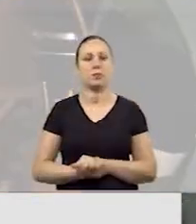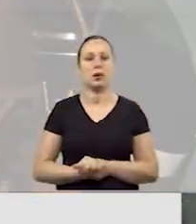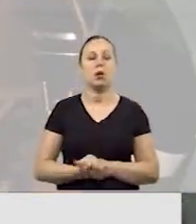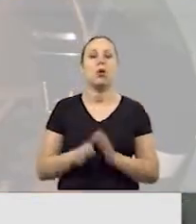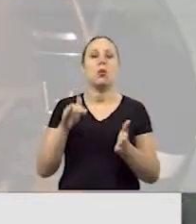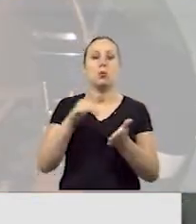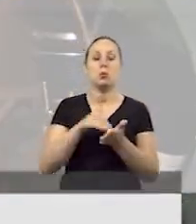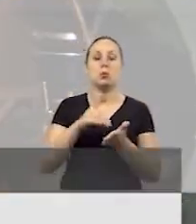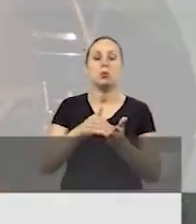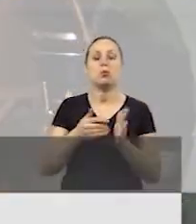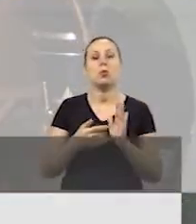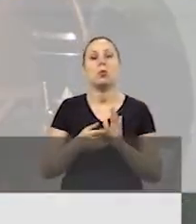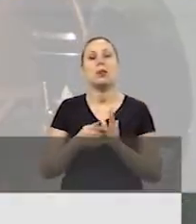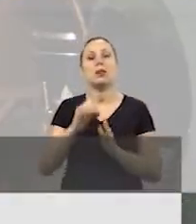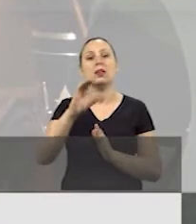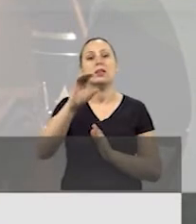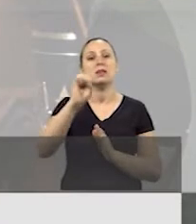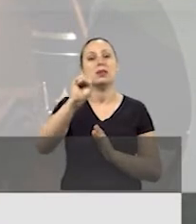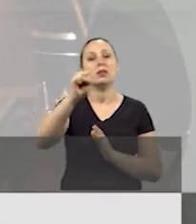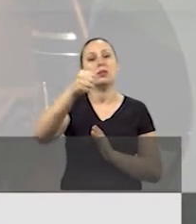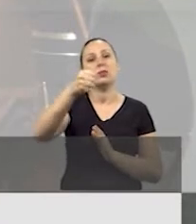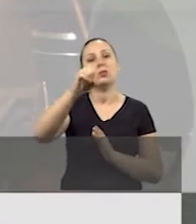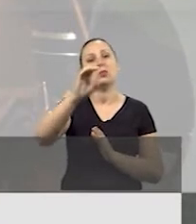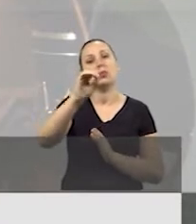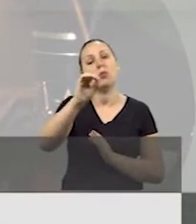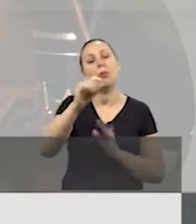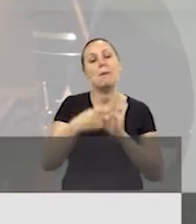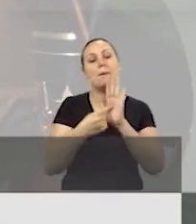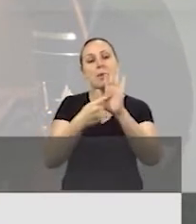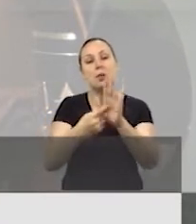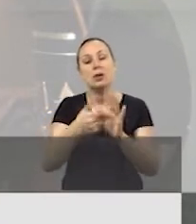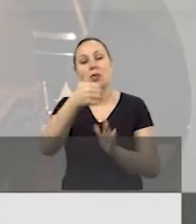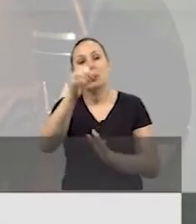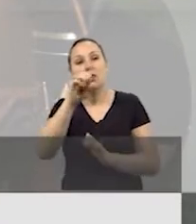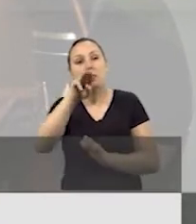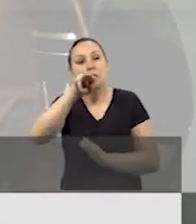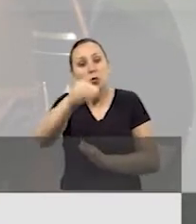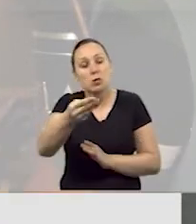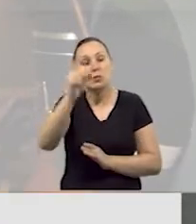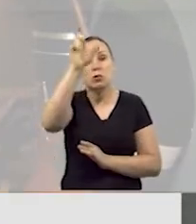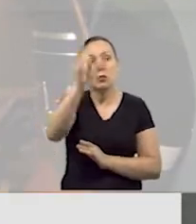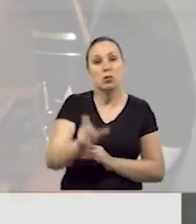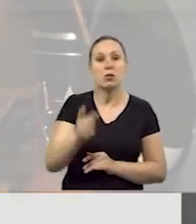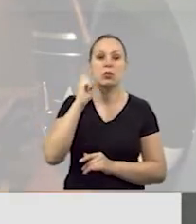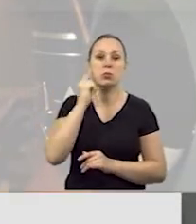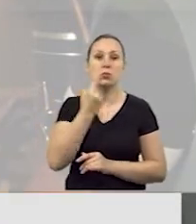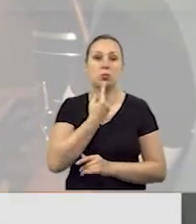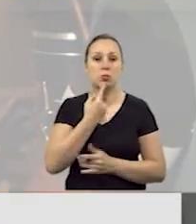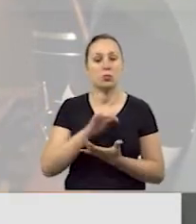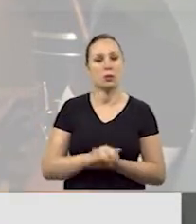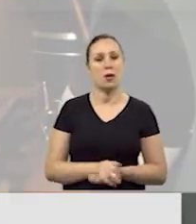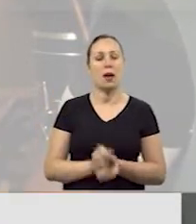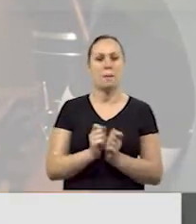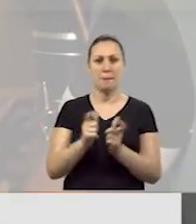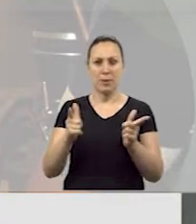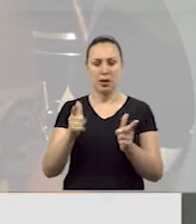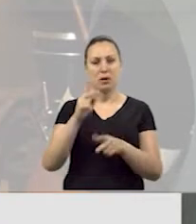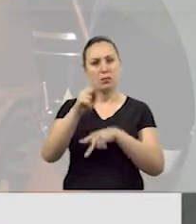demográfico de 2010 apontou que cerca de 10 milhões de pessoas no Brasil são surdas. Uma grande parcela da população